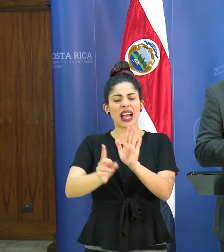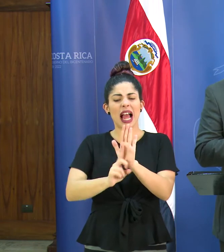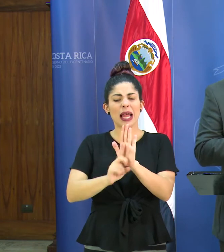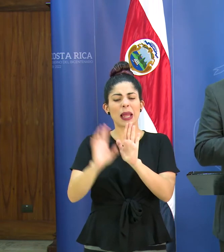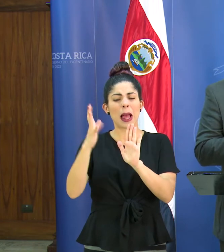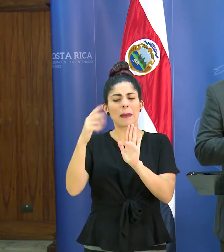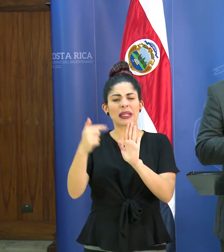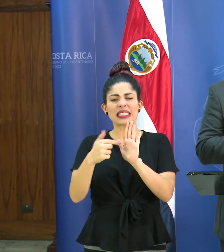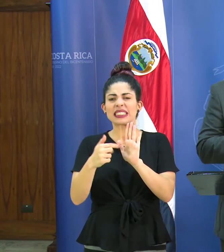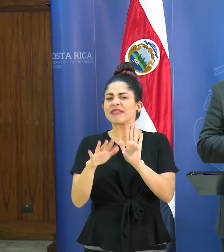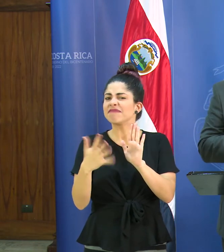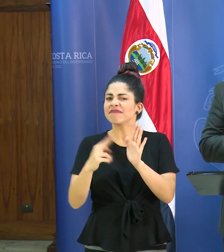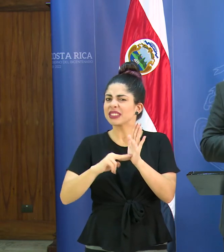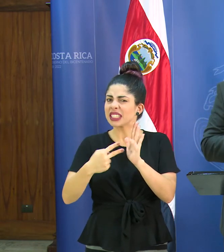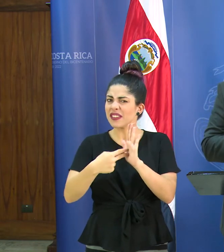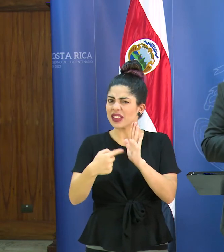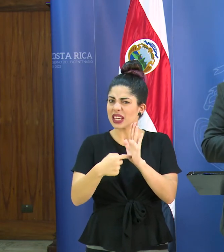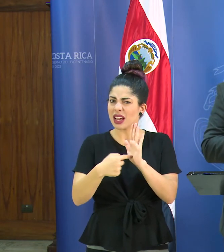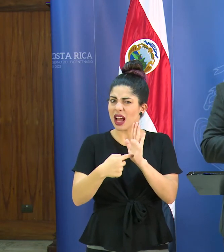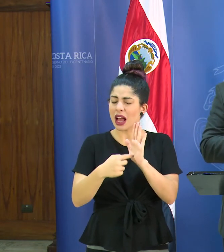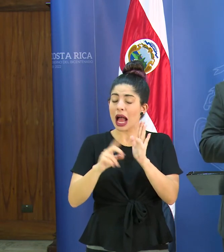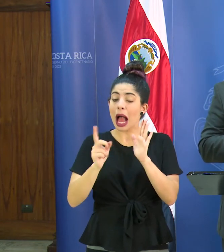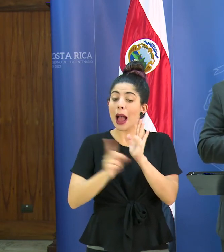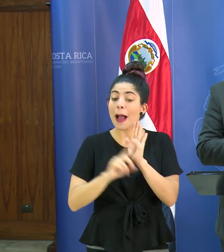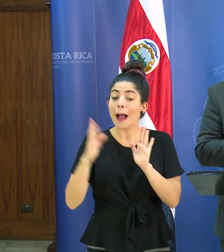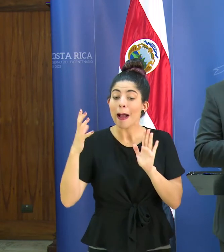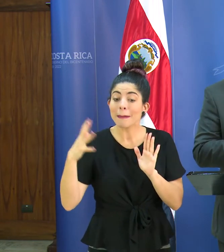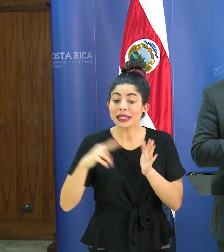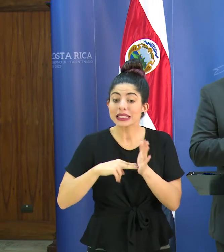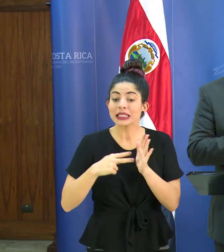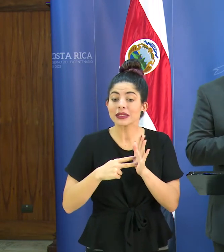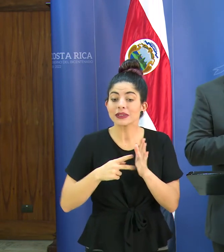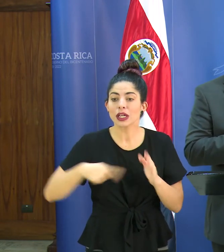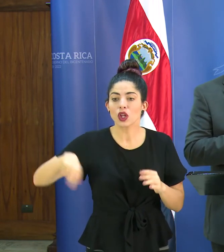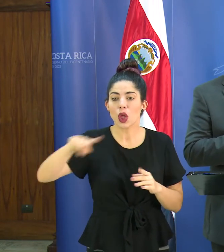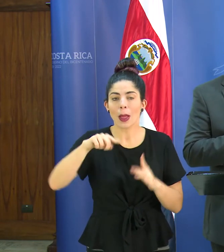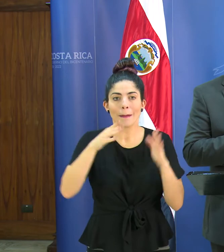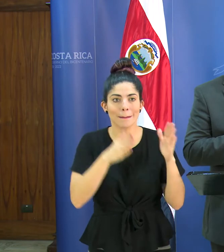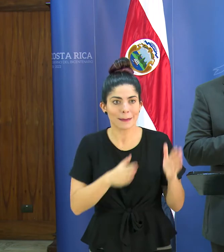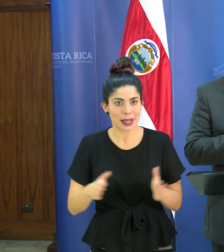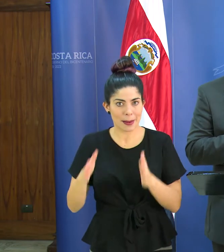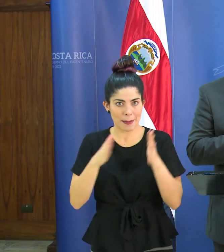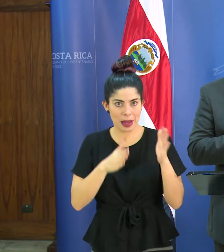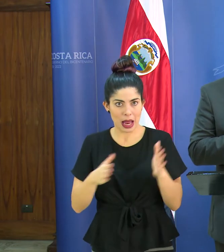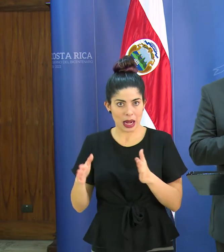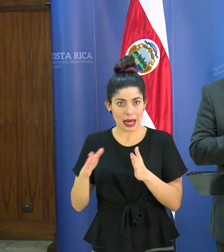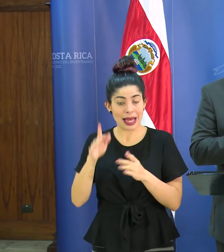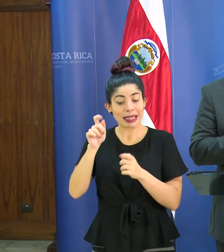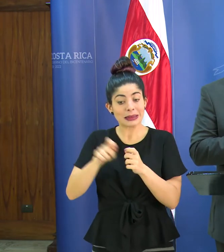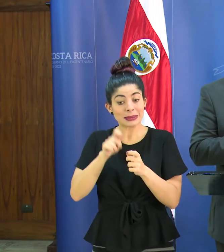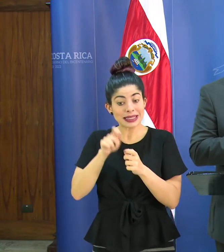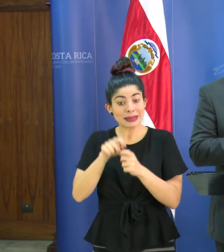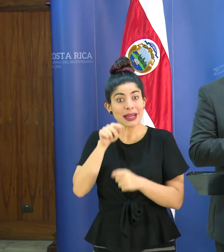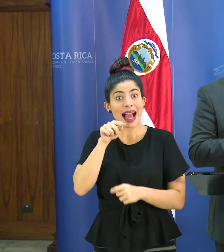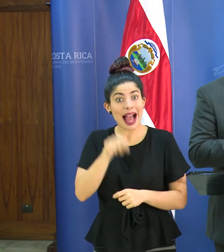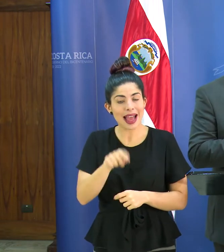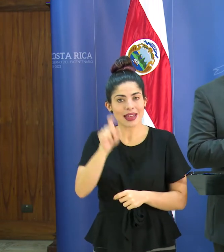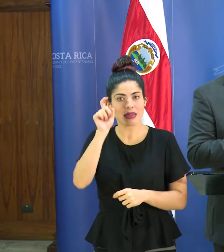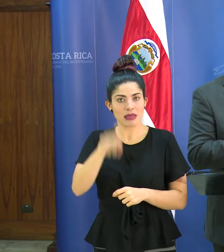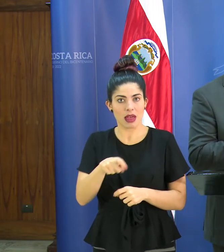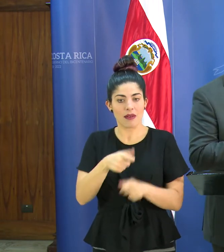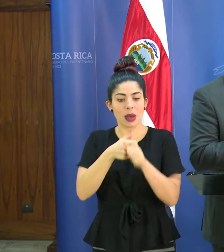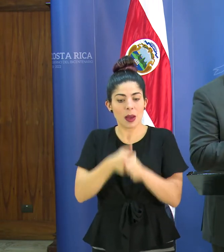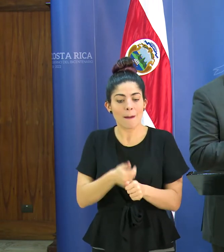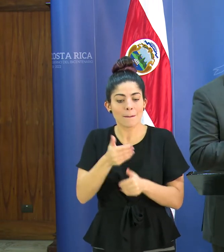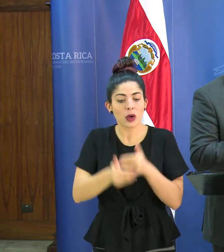amarilla la alerta amarilla por definición significa preparación y es justamente ahí donde debemos estar de acuerdo con los